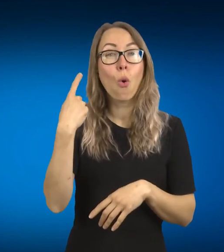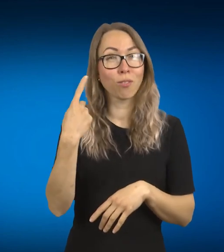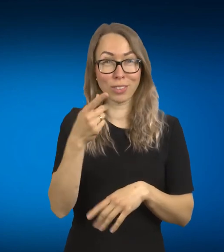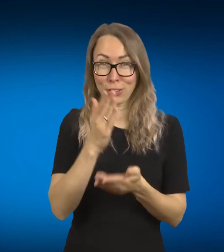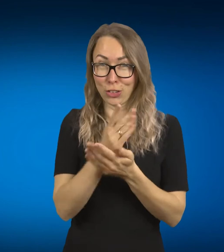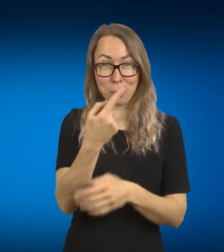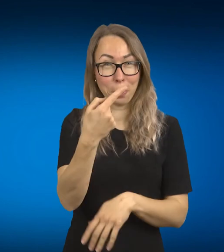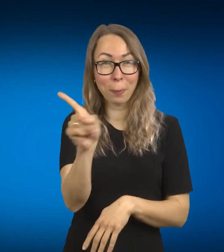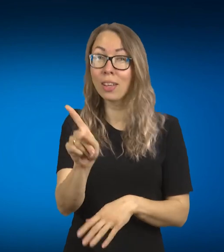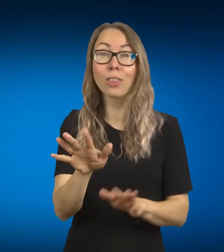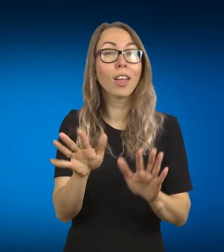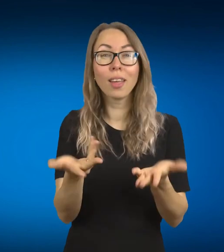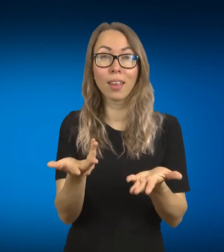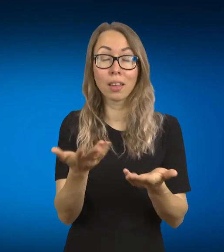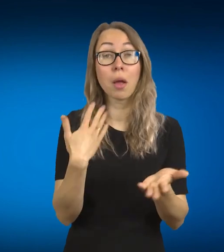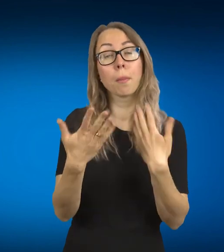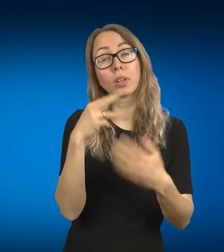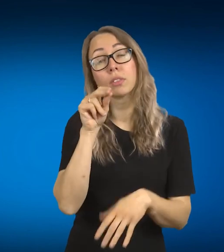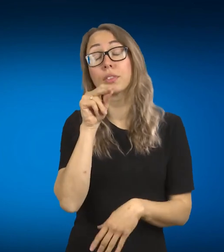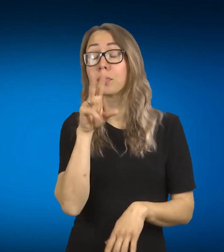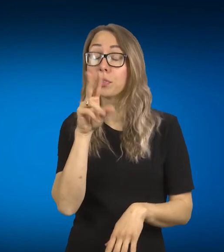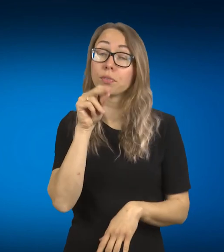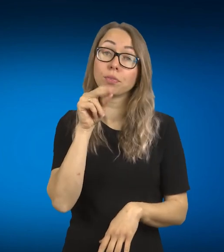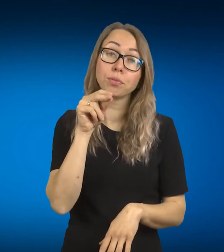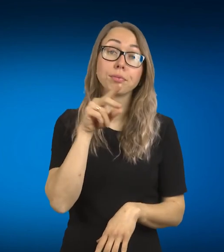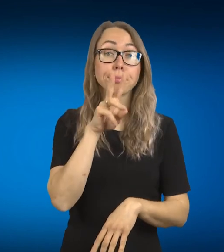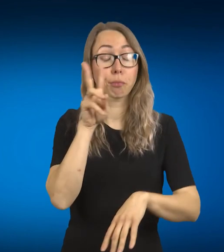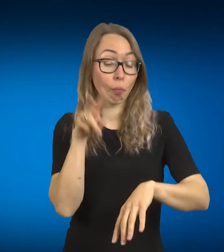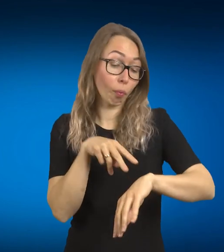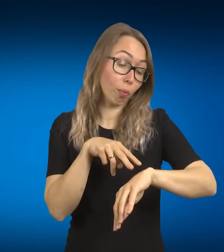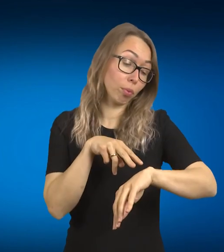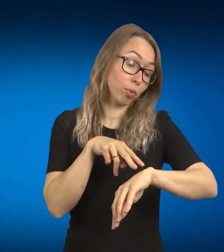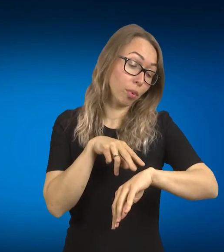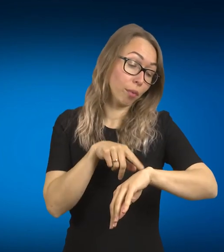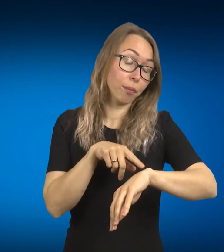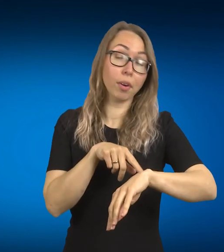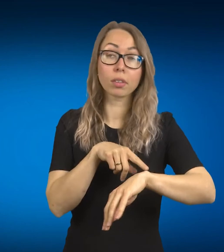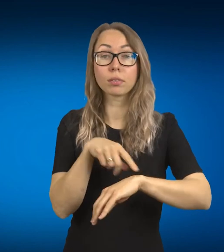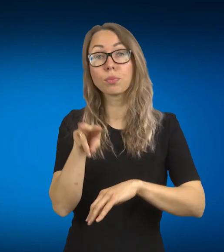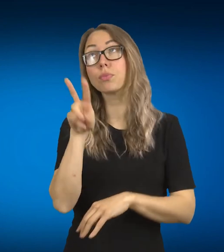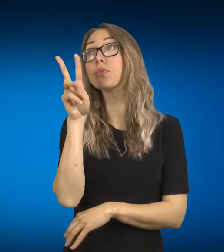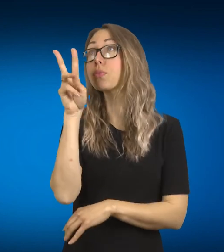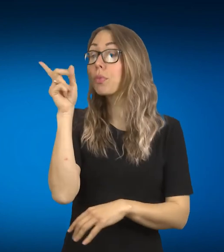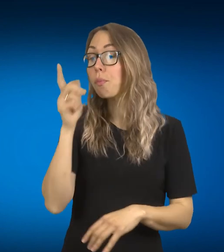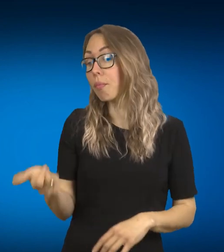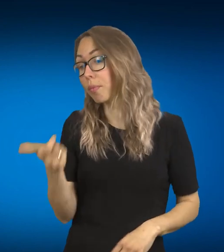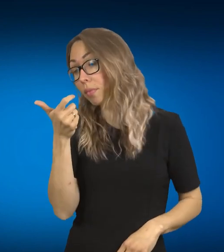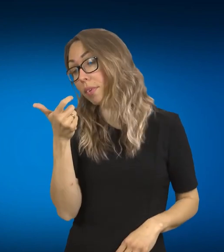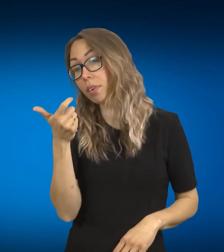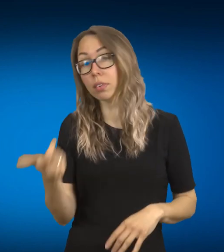bendraudami su kitu žmogum turim laiko ir pasitikrinti kiek valandų, ir pažiūrėti telefoną, ir ten pasidaryti kažką, kas